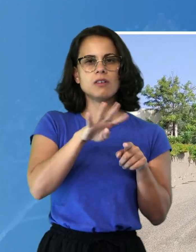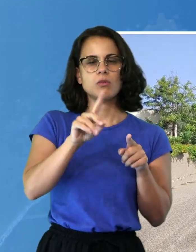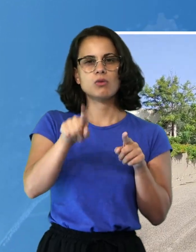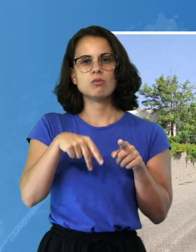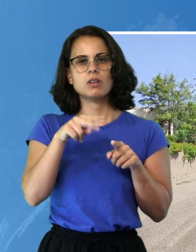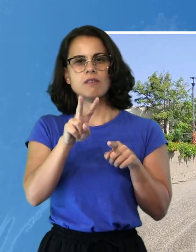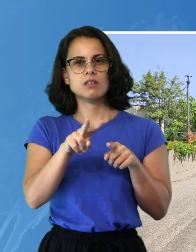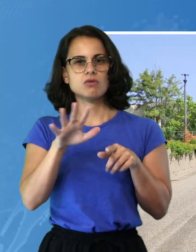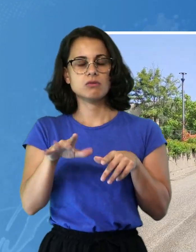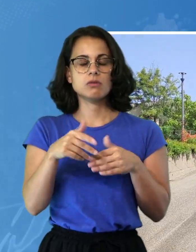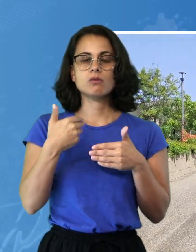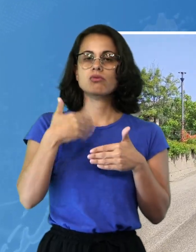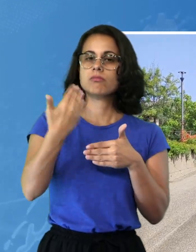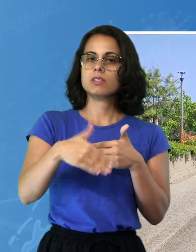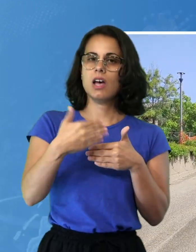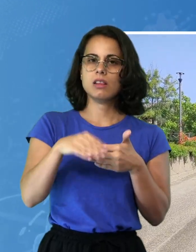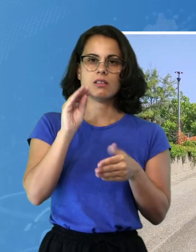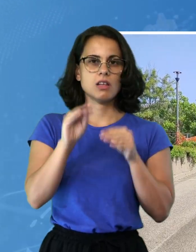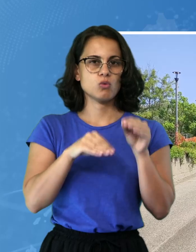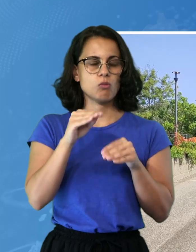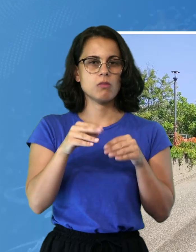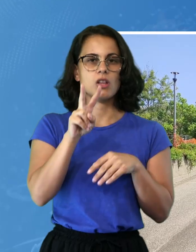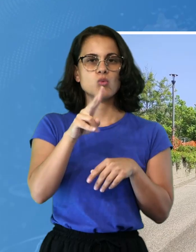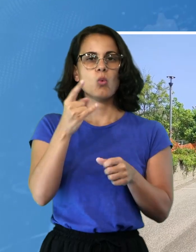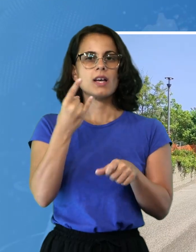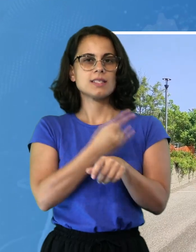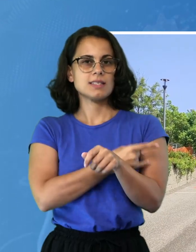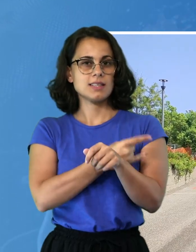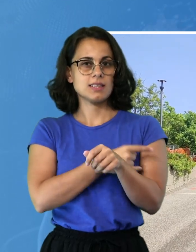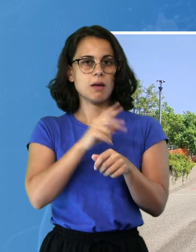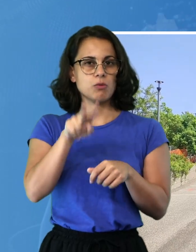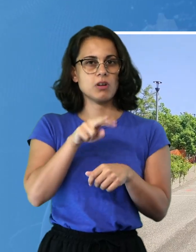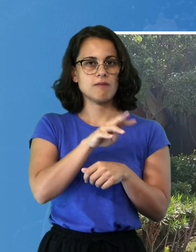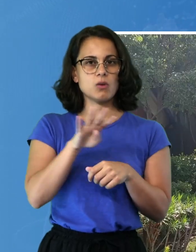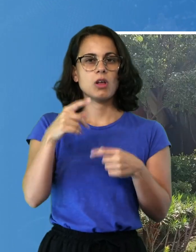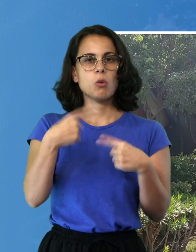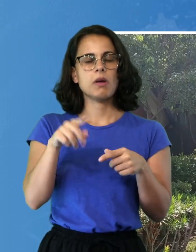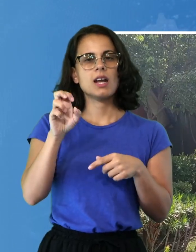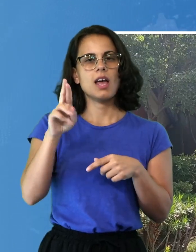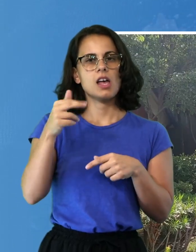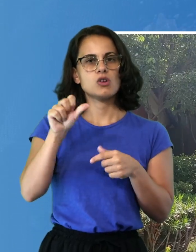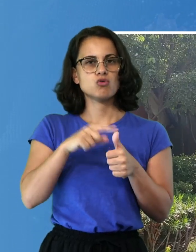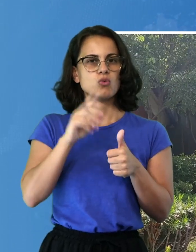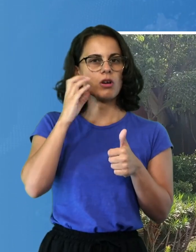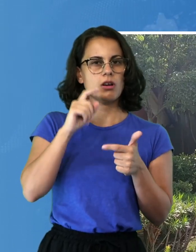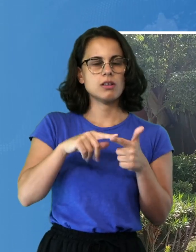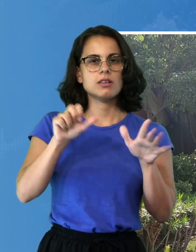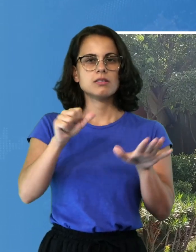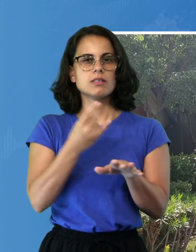presentazione delle domande è fissata il 2 settembre 2024 per l'ERSU di Cagliari e il 6 settembre 2024 per l